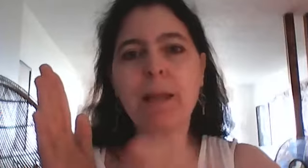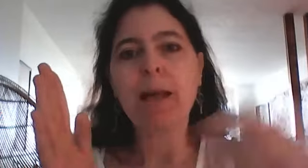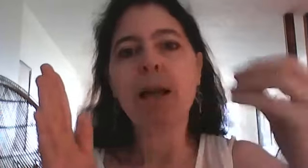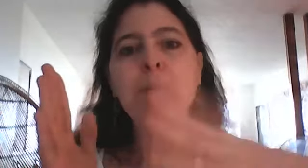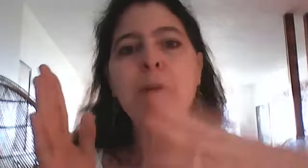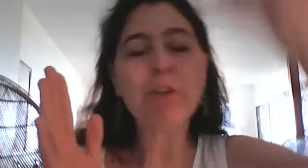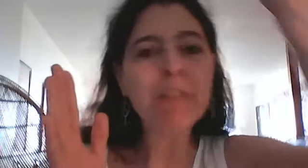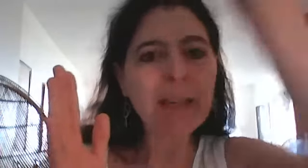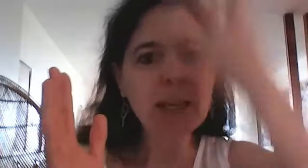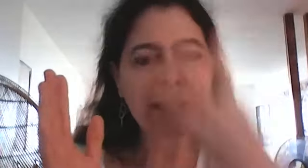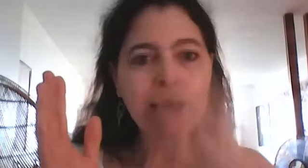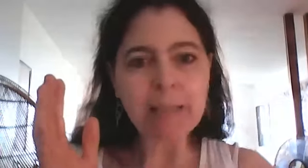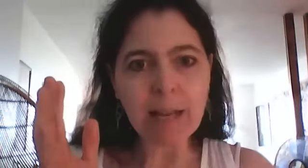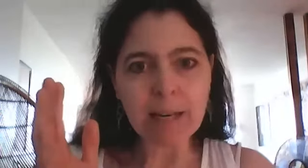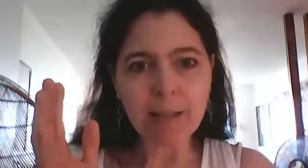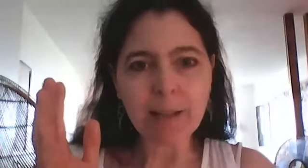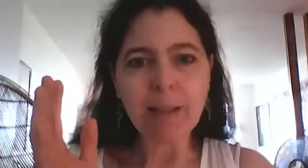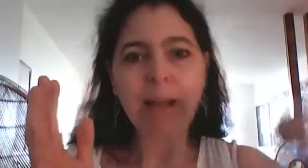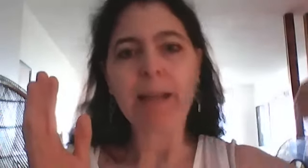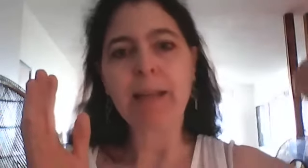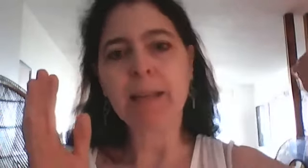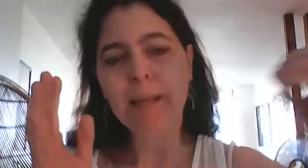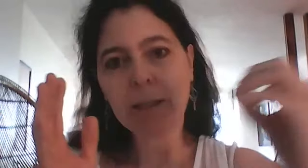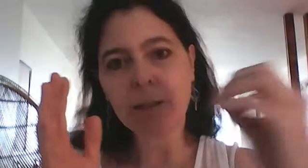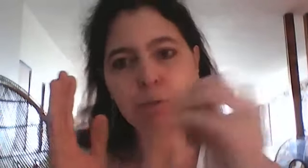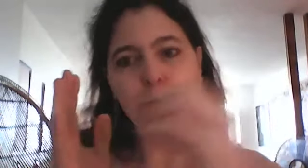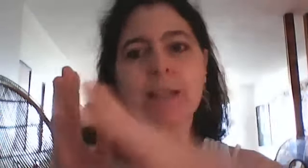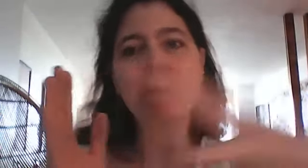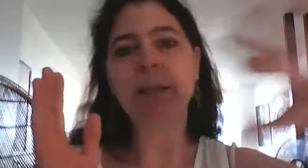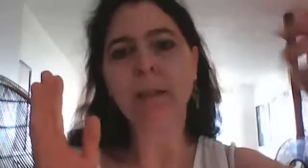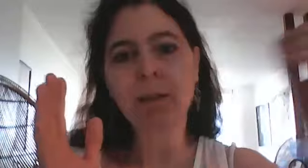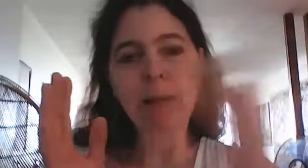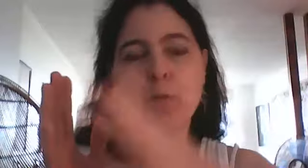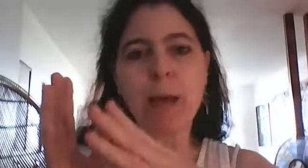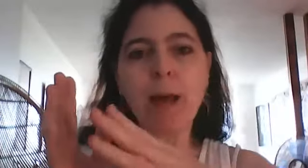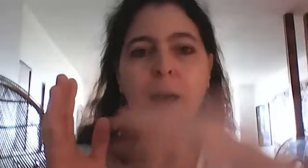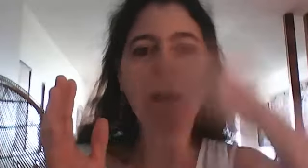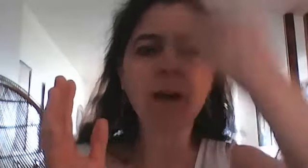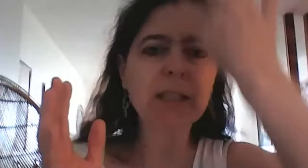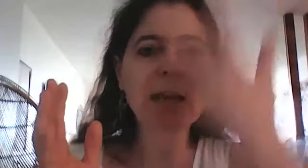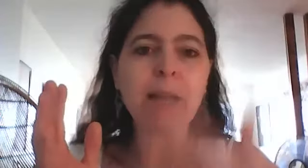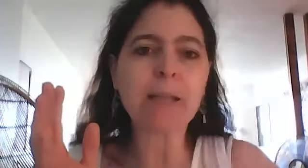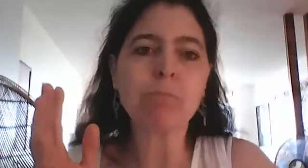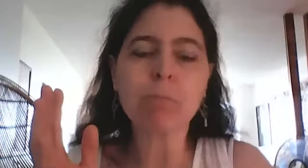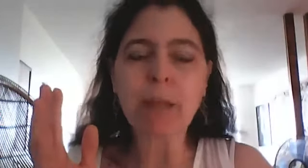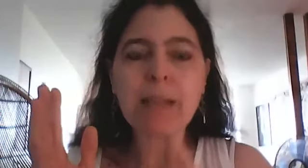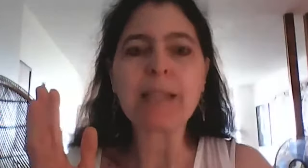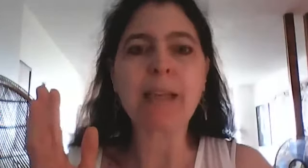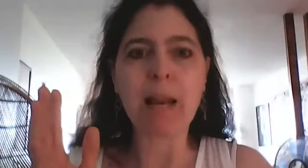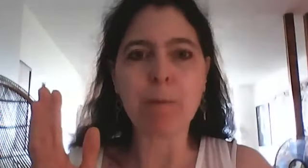mais vous devenez canal et vous transmettez la lumière en essayant d'être assez calme